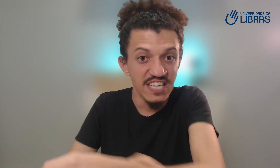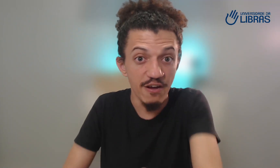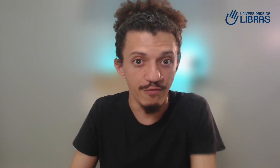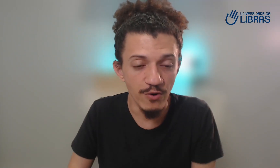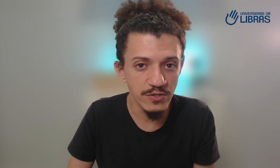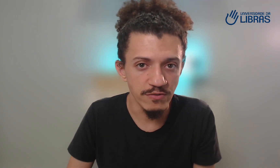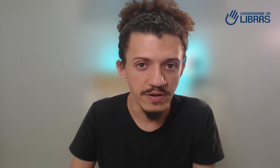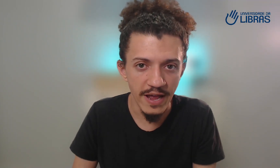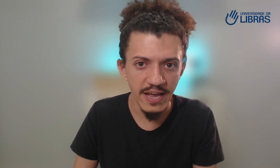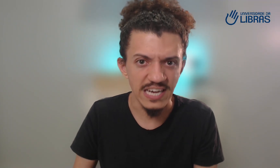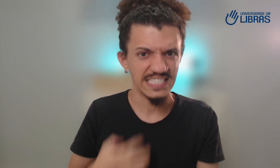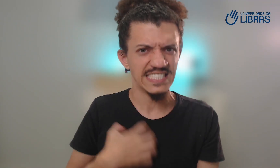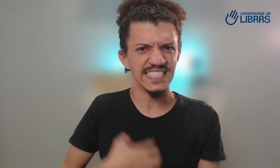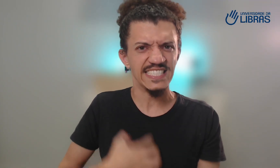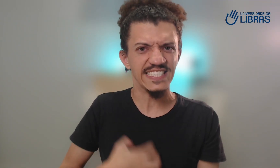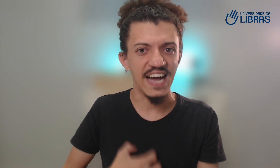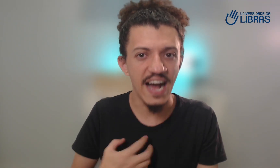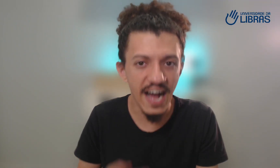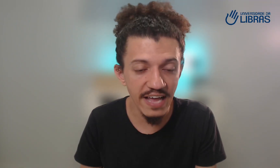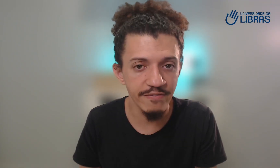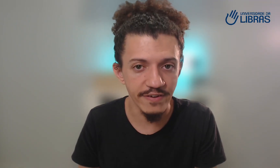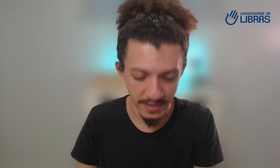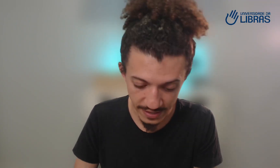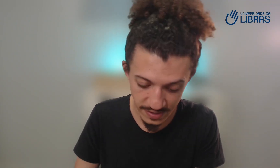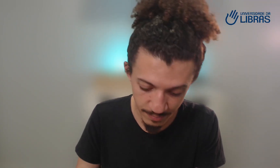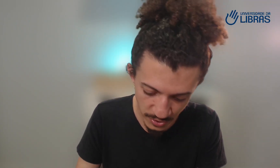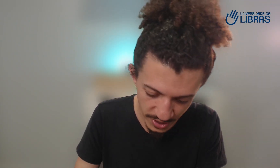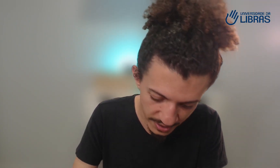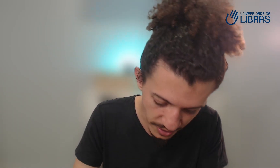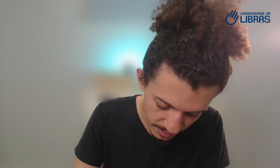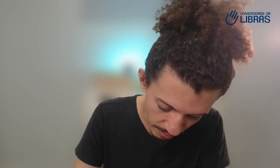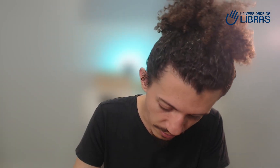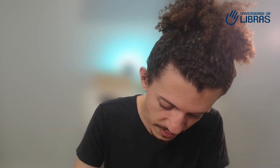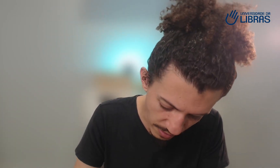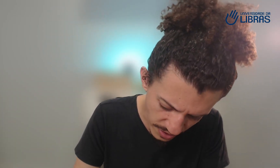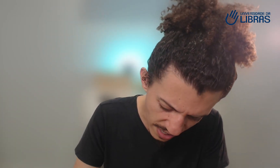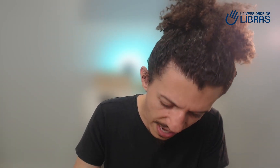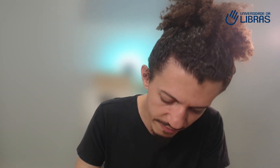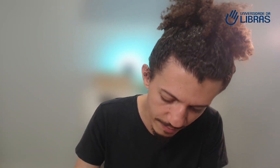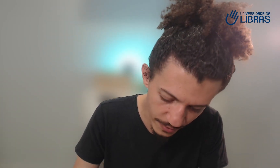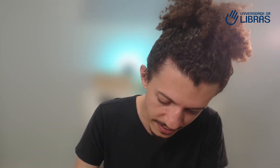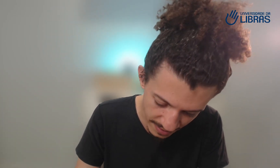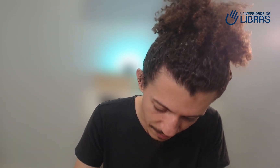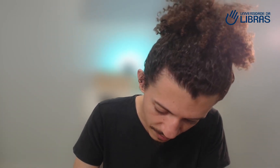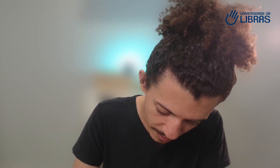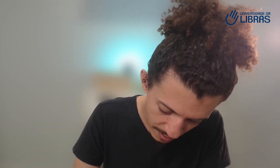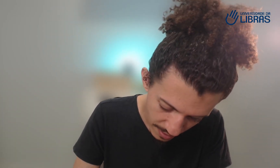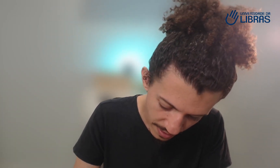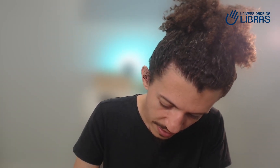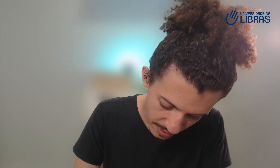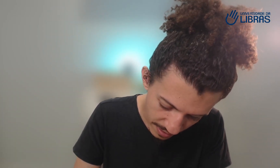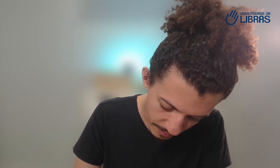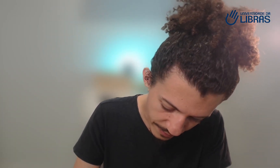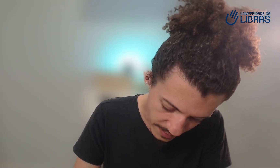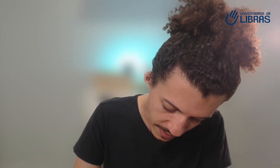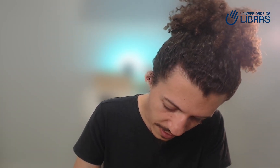nervoso, raiva, e assim por diante. Então, no sinal de raiva, por exemplo, que eu fiz aqui,